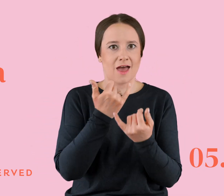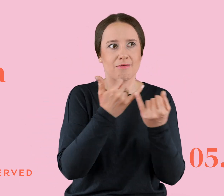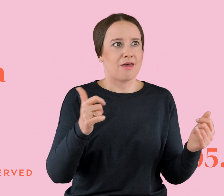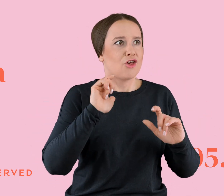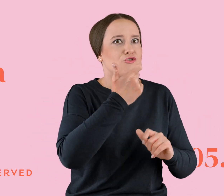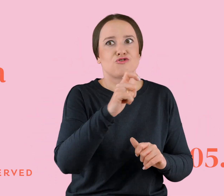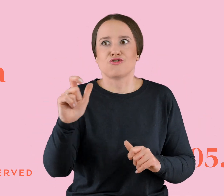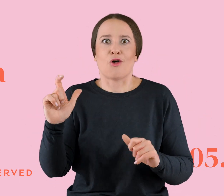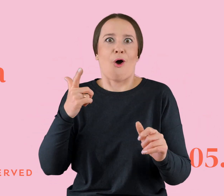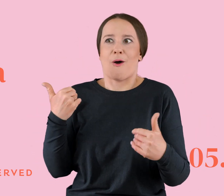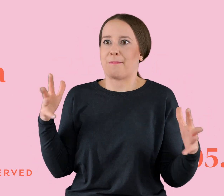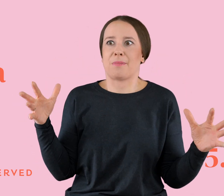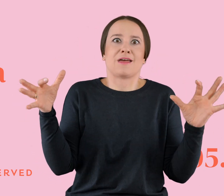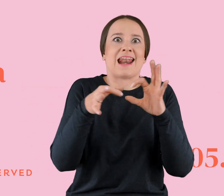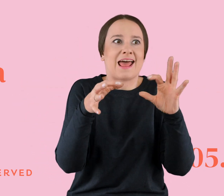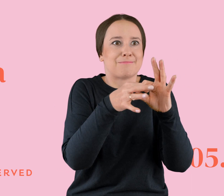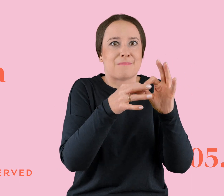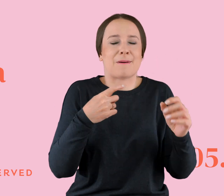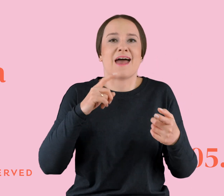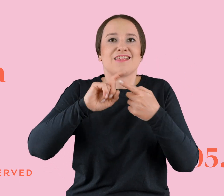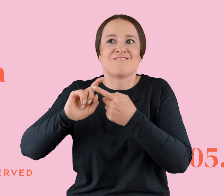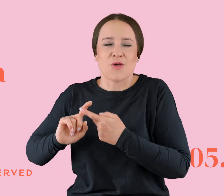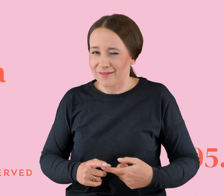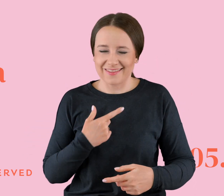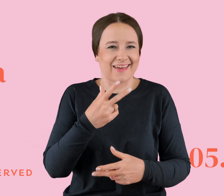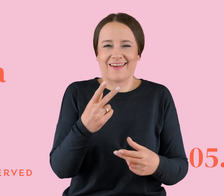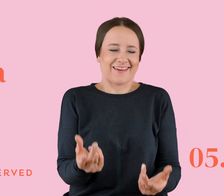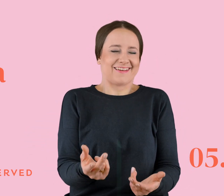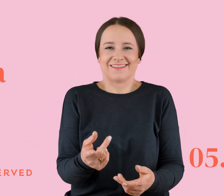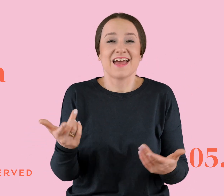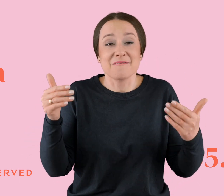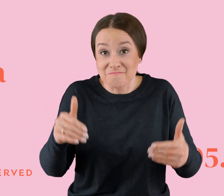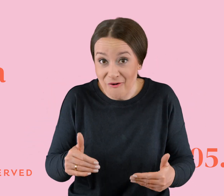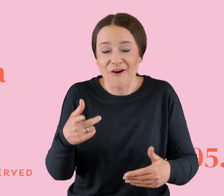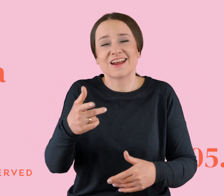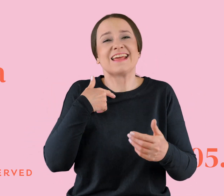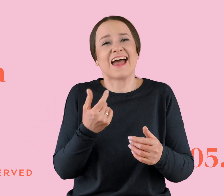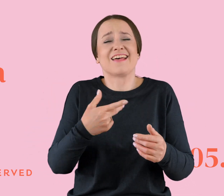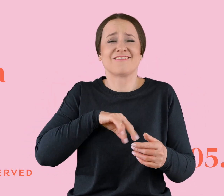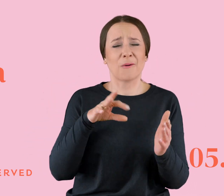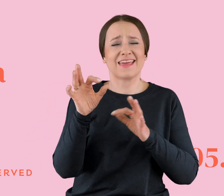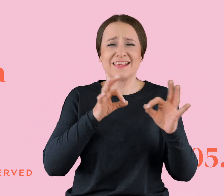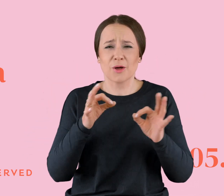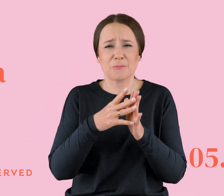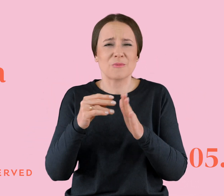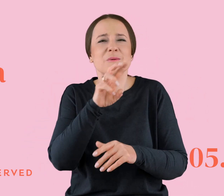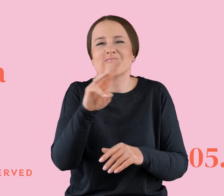A to jest nieprawda, bo ja niektóre rzeczy po prostu opisuję tak, żeby nie wiadomo było, o kim jest mowa. I tak rozwarstwiam te swoje historie, żebyście się nie mogli połapać. Ale